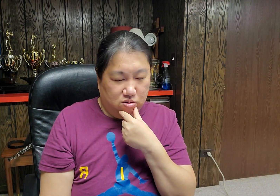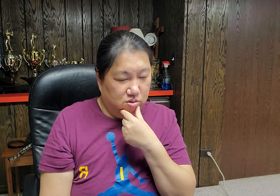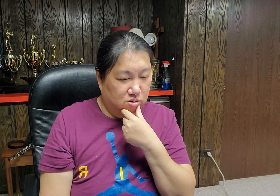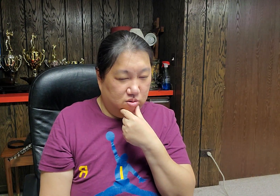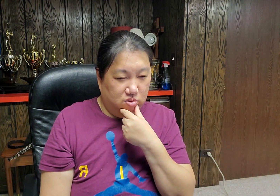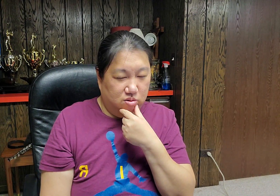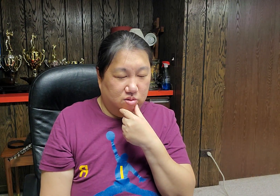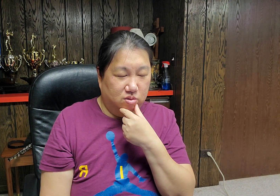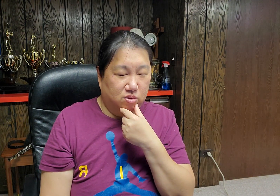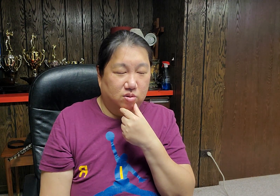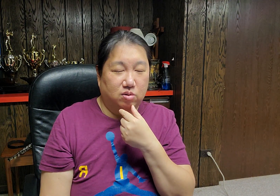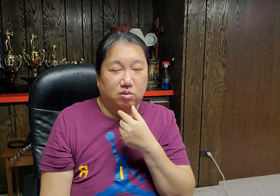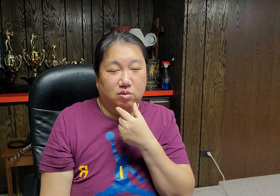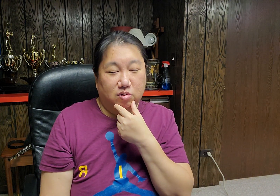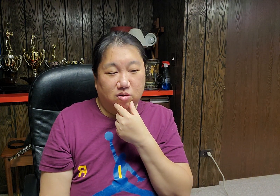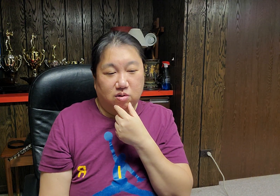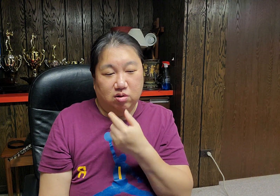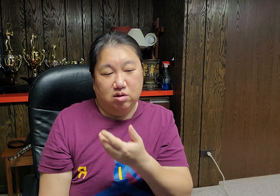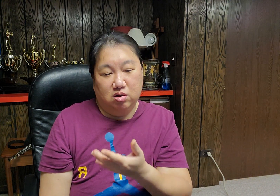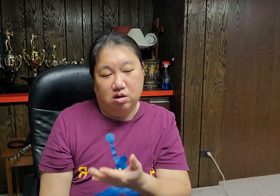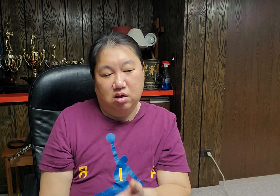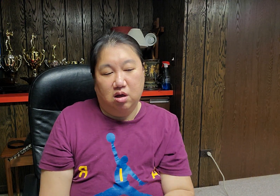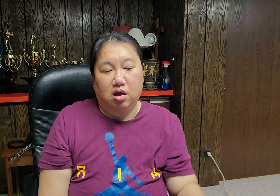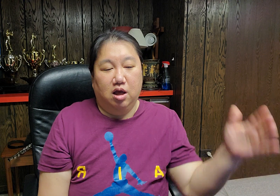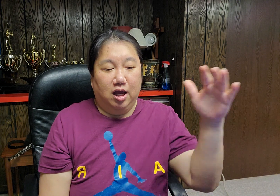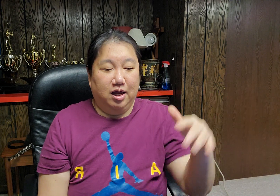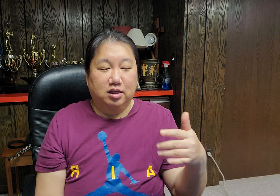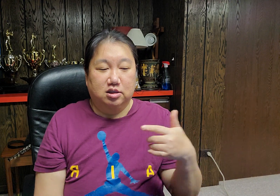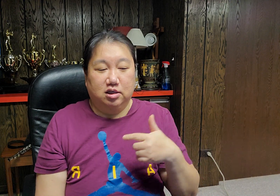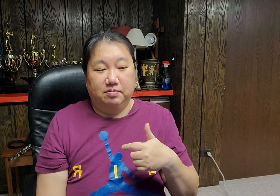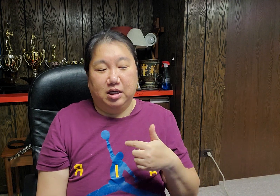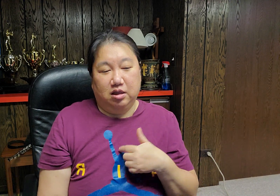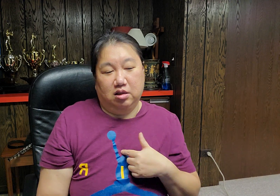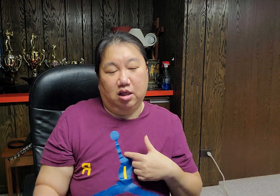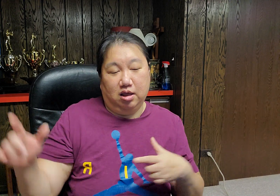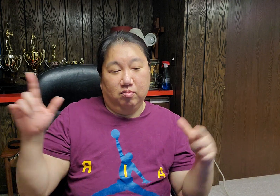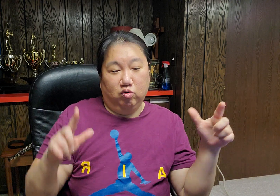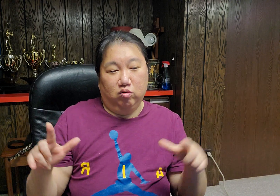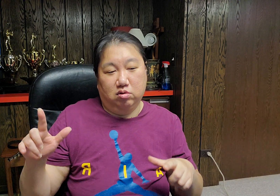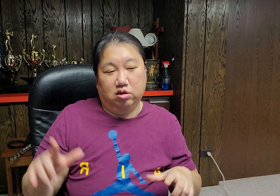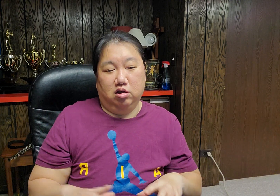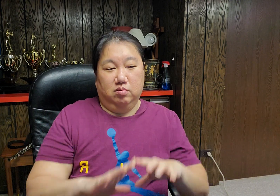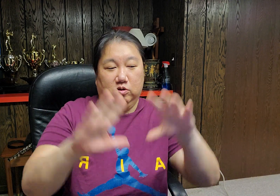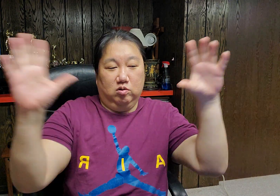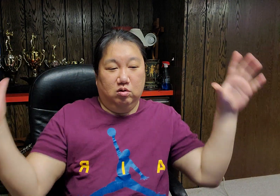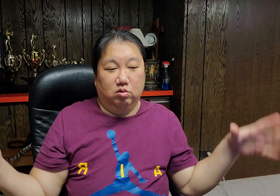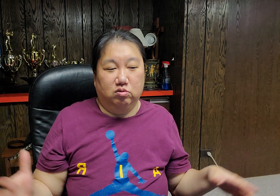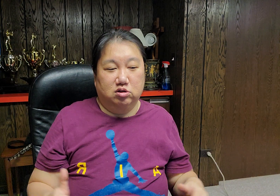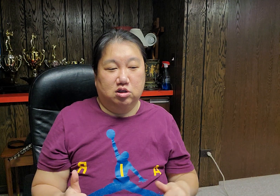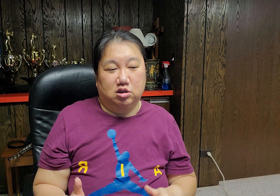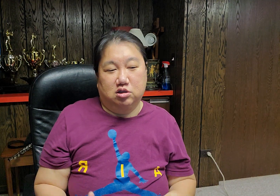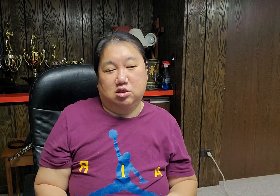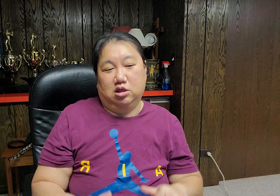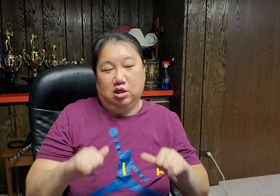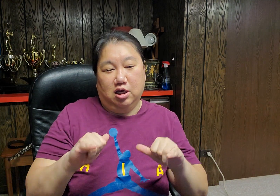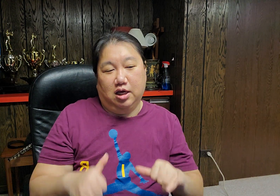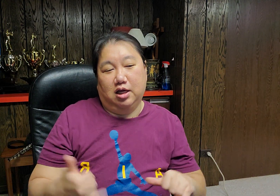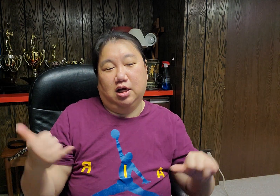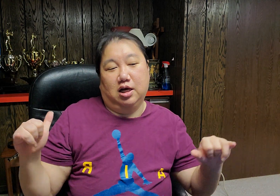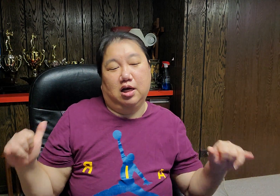하지만 내 모습은 온전치 않아